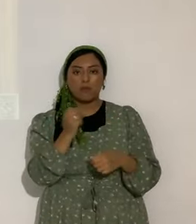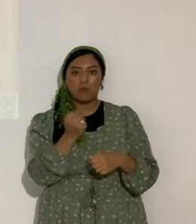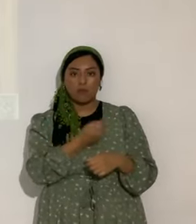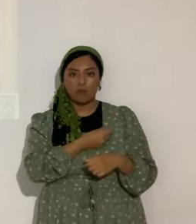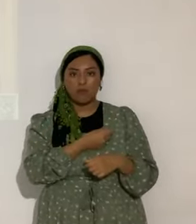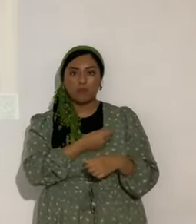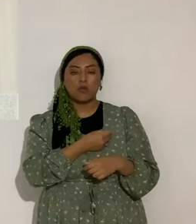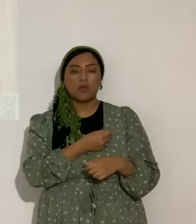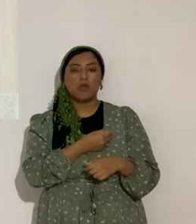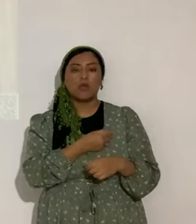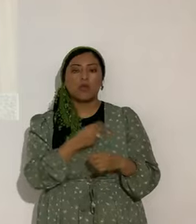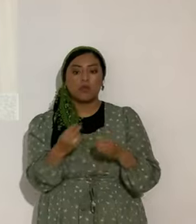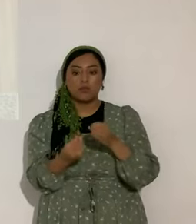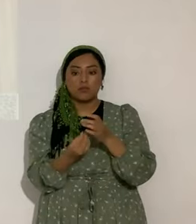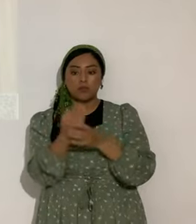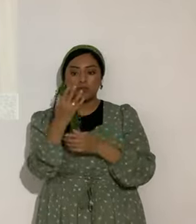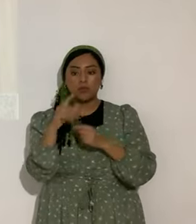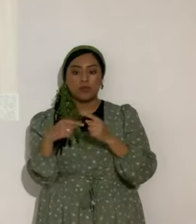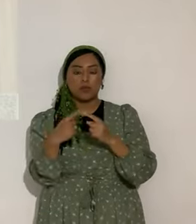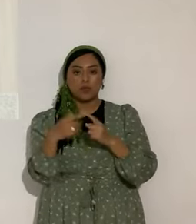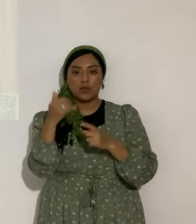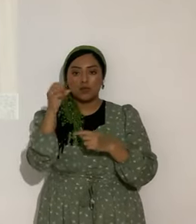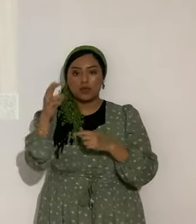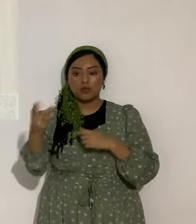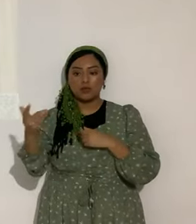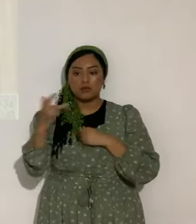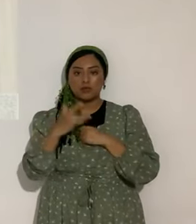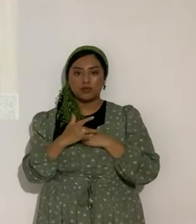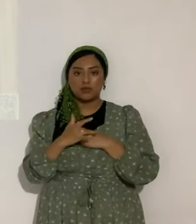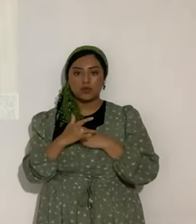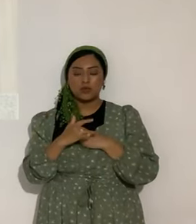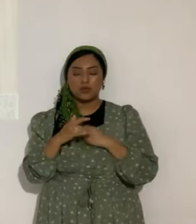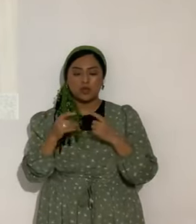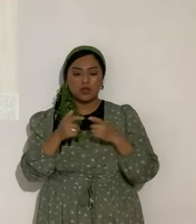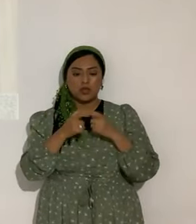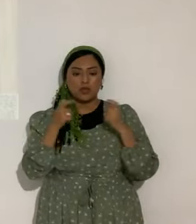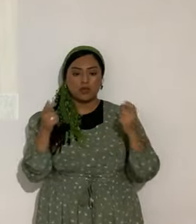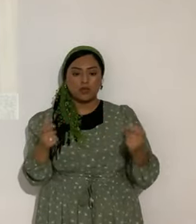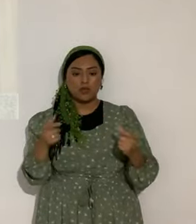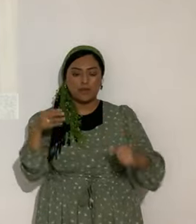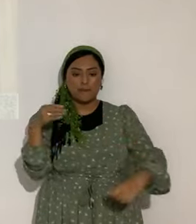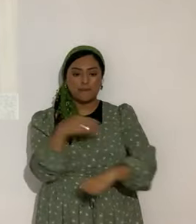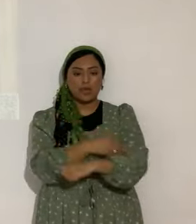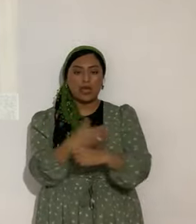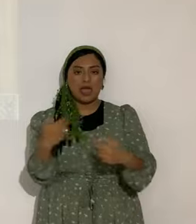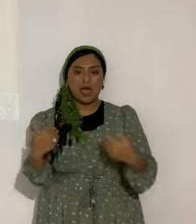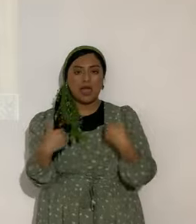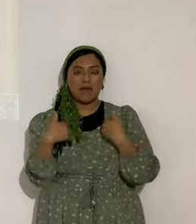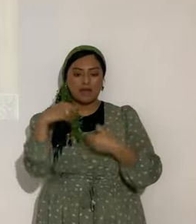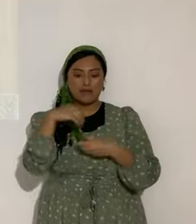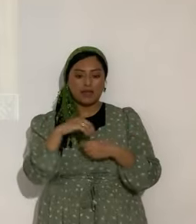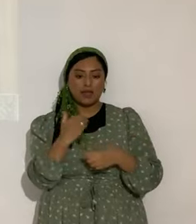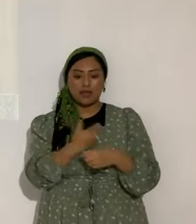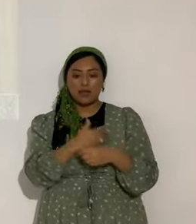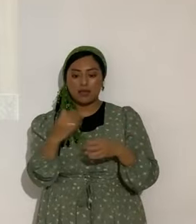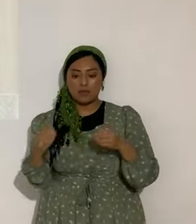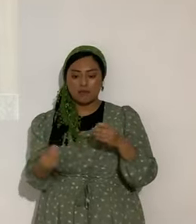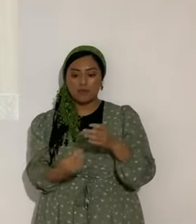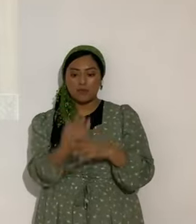Surge cuando ya se nos toca. El inmenso poder que hay en nosotros. Surge. Y saben